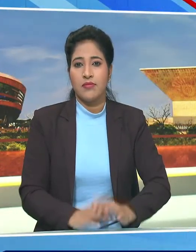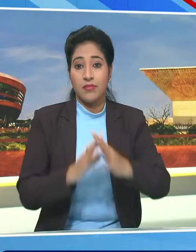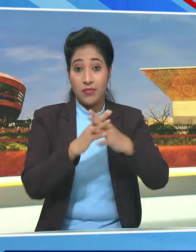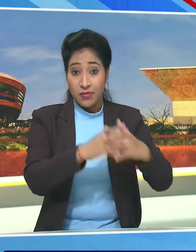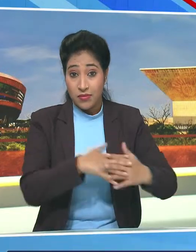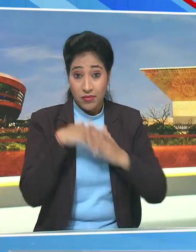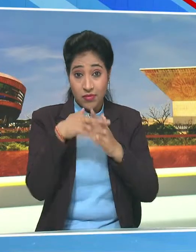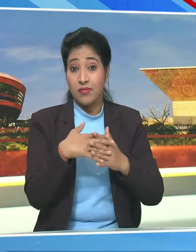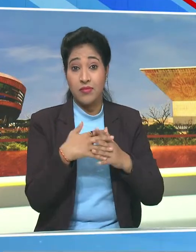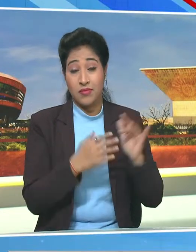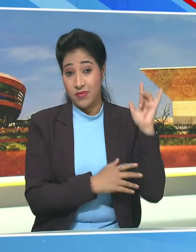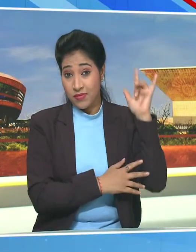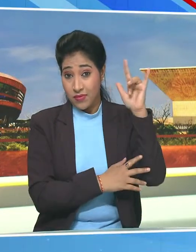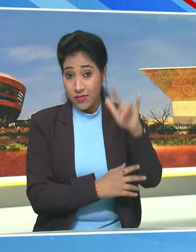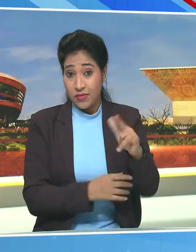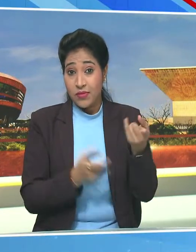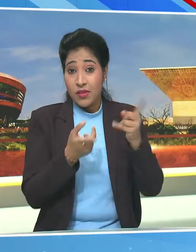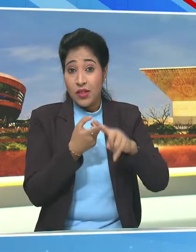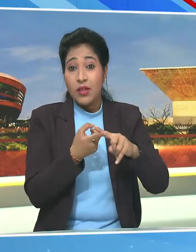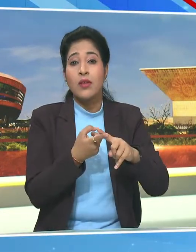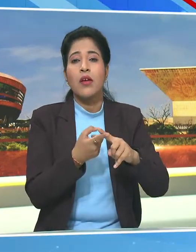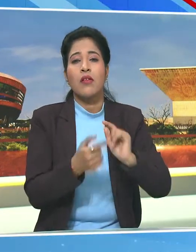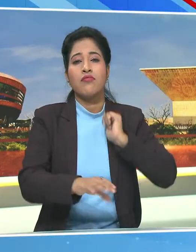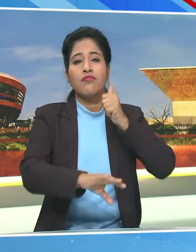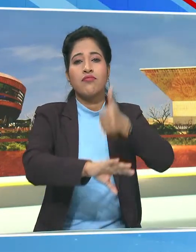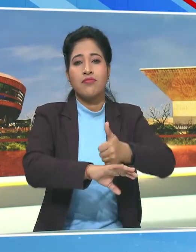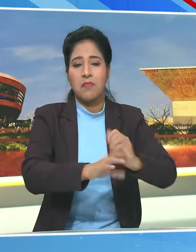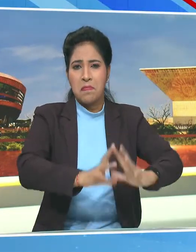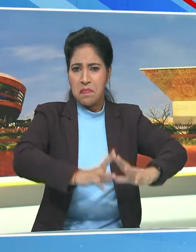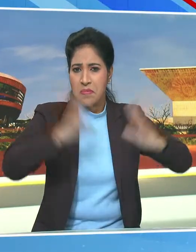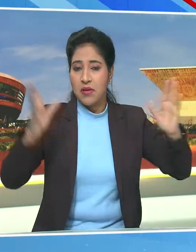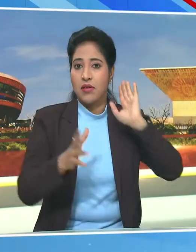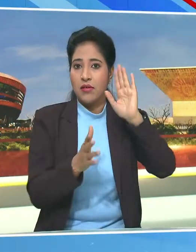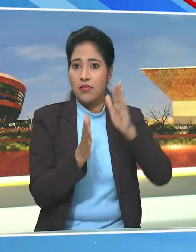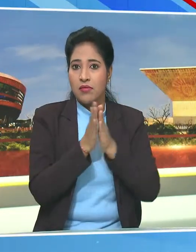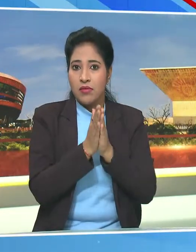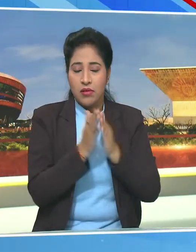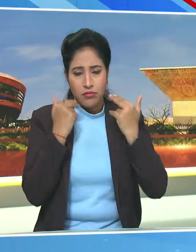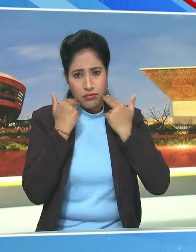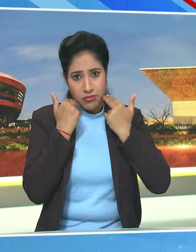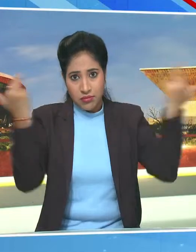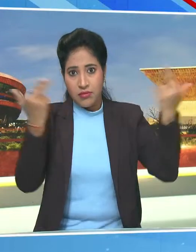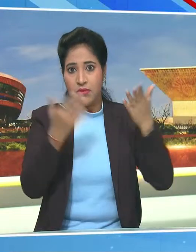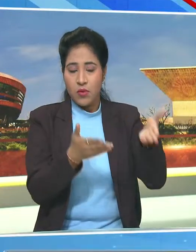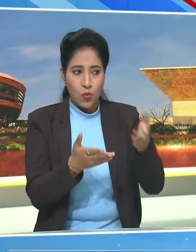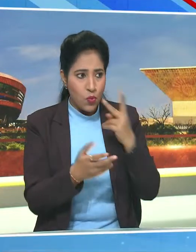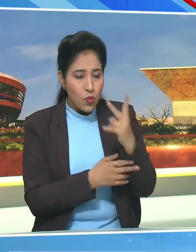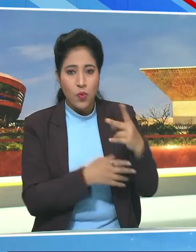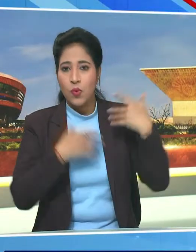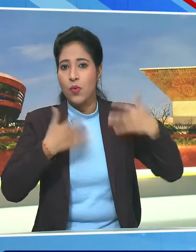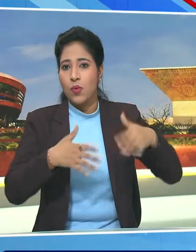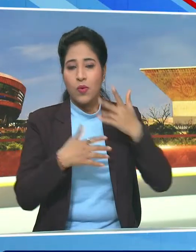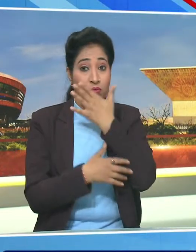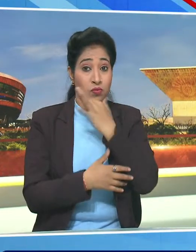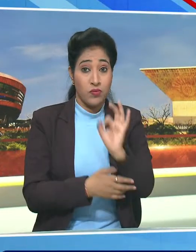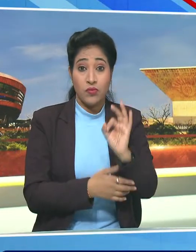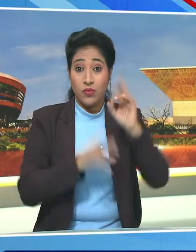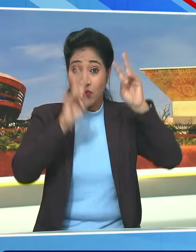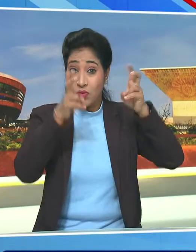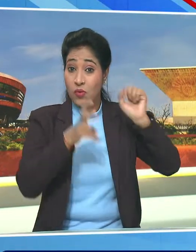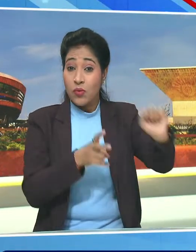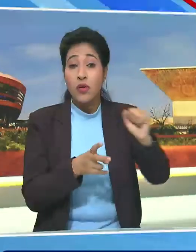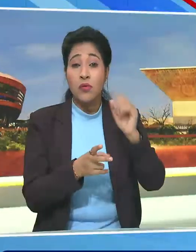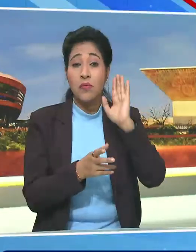अमेरिका के हवाई द्वी पर स्थापित एक भव्य मंदर दुनिया फर में चर्चा का विशय बना हुआ है यह शांदार